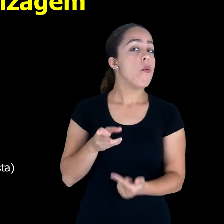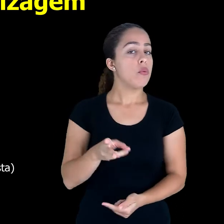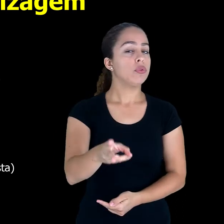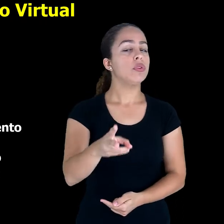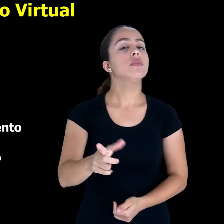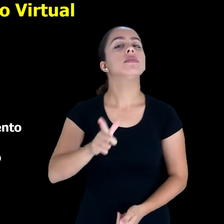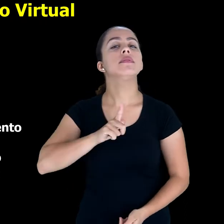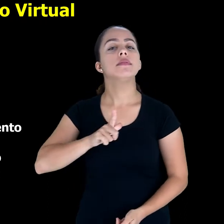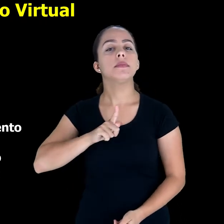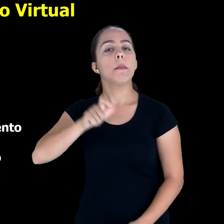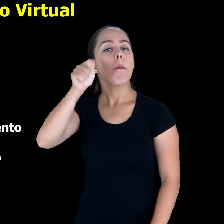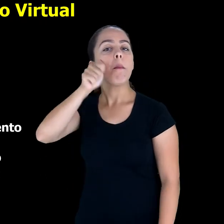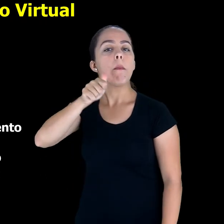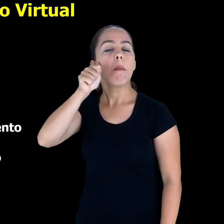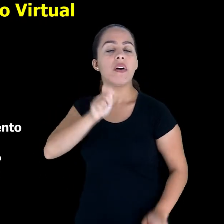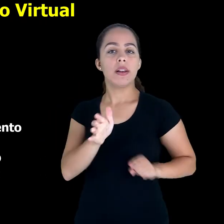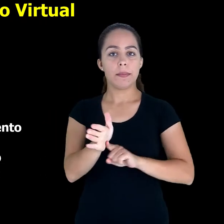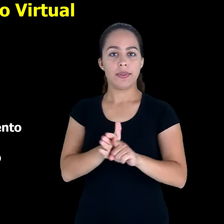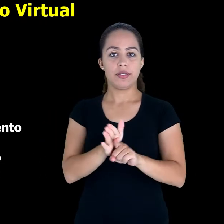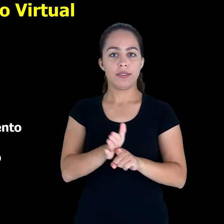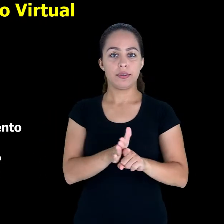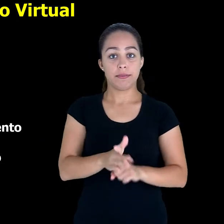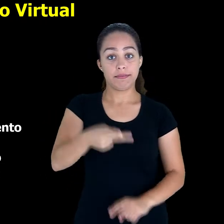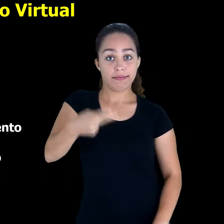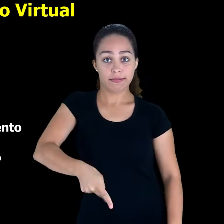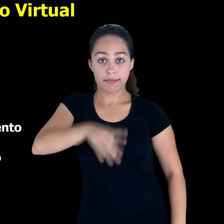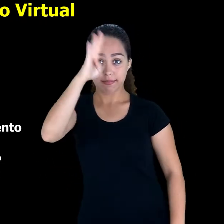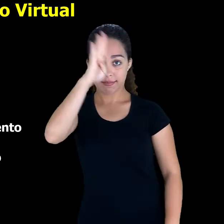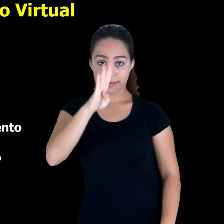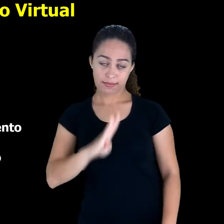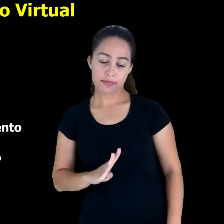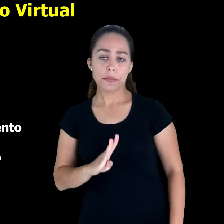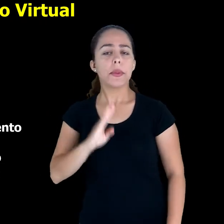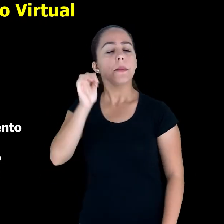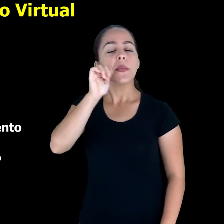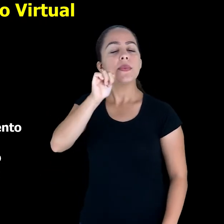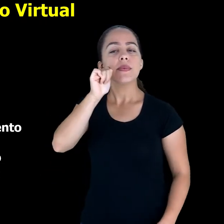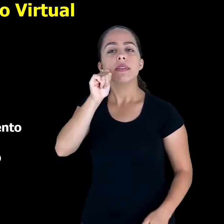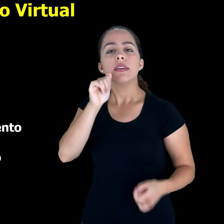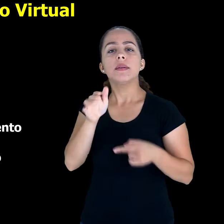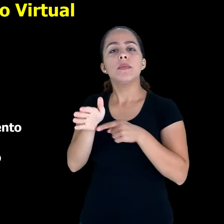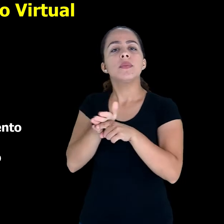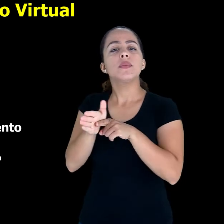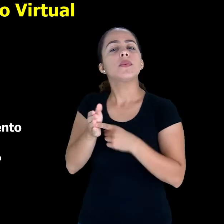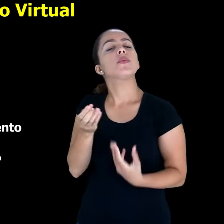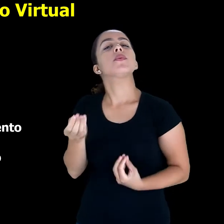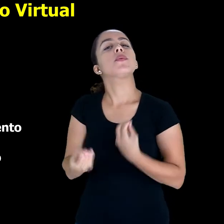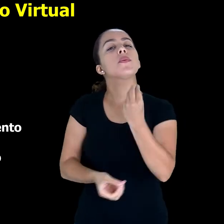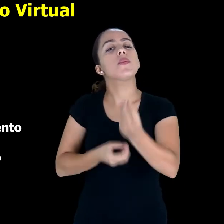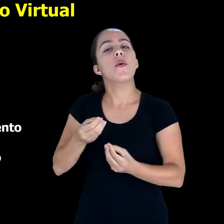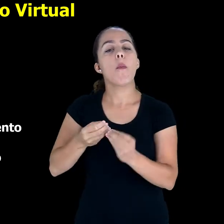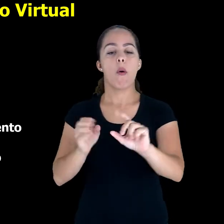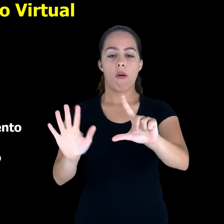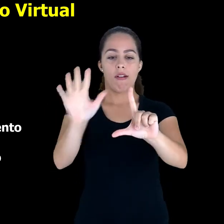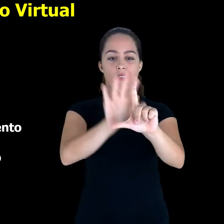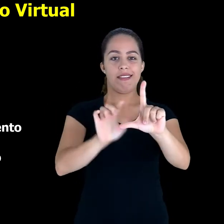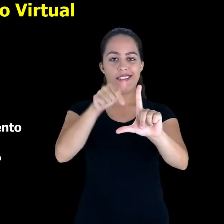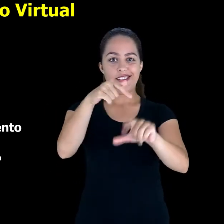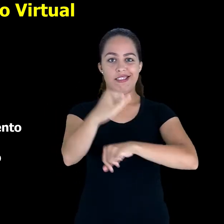nós temos uma pesquisadora brasileira que pesquisou os estilos de uso do espaço virtual.